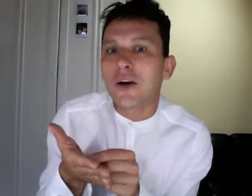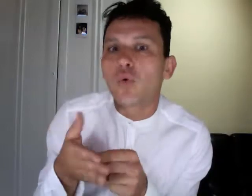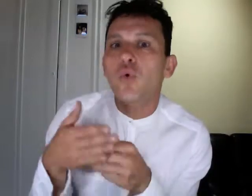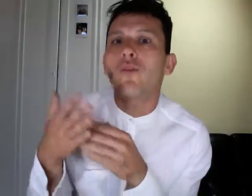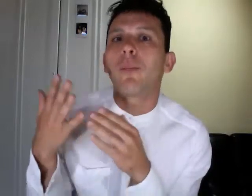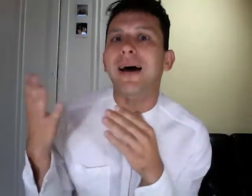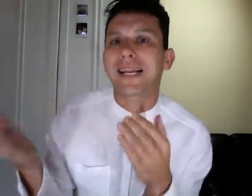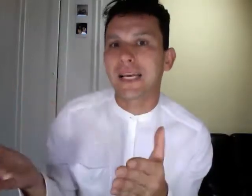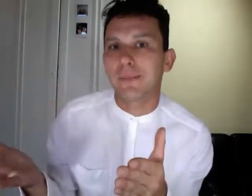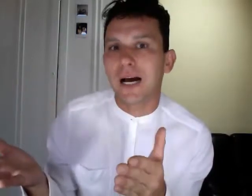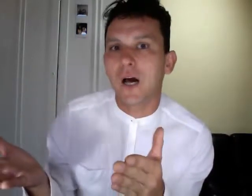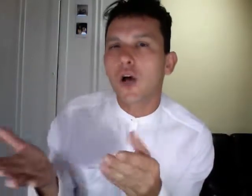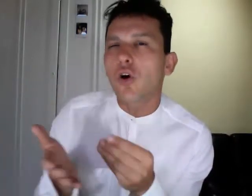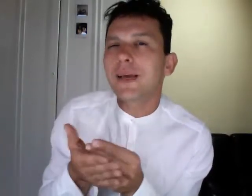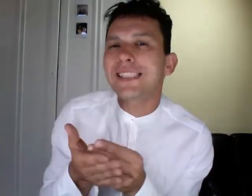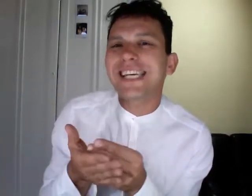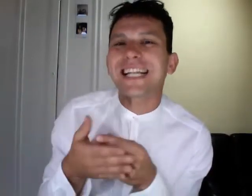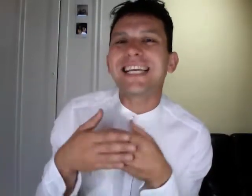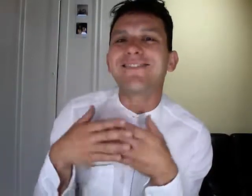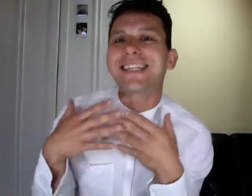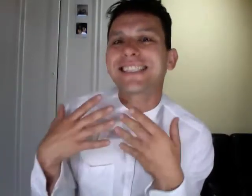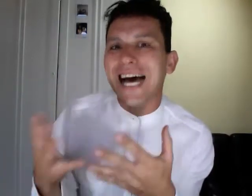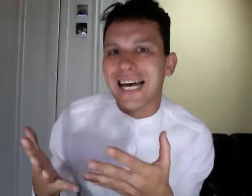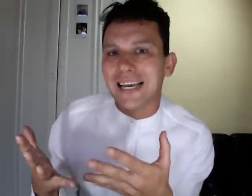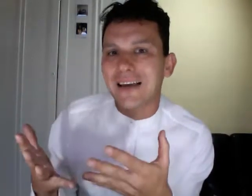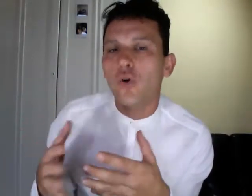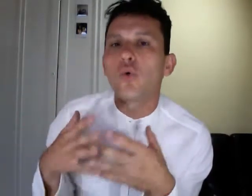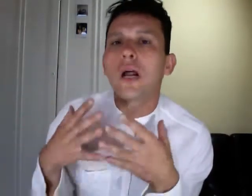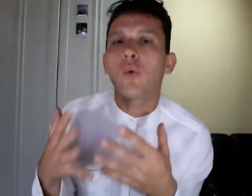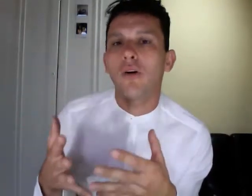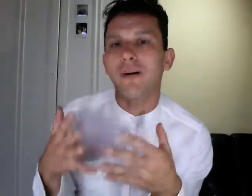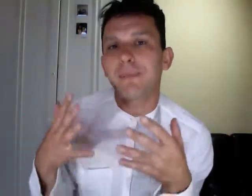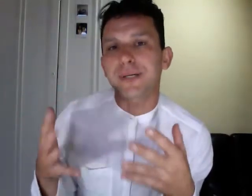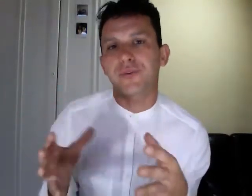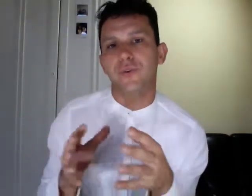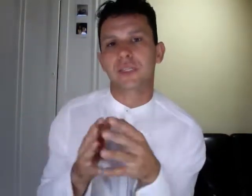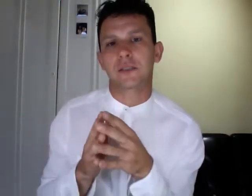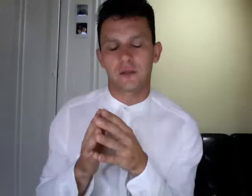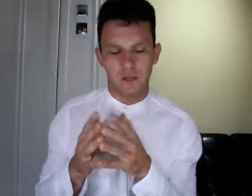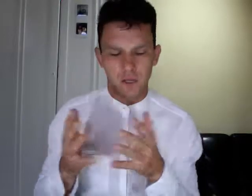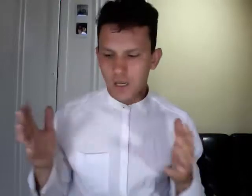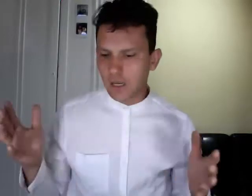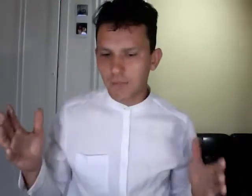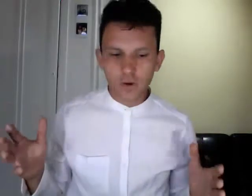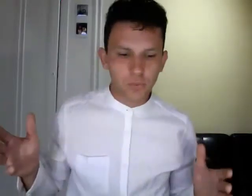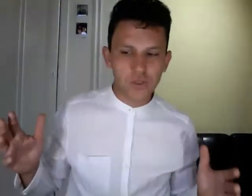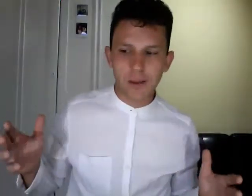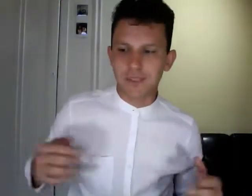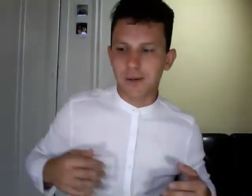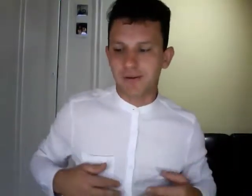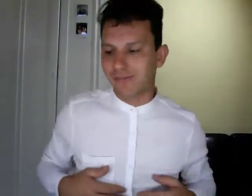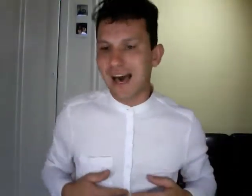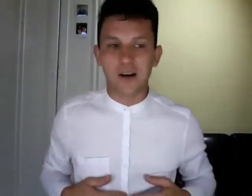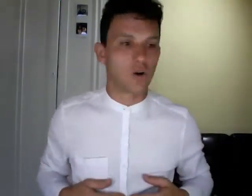un nuovo paradigma cominci a diventare una nuova persona il modo più semplice per farlo